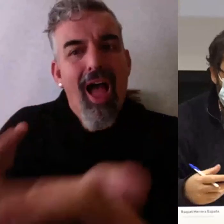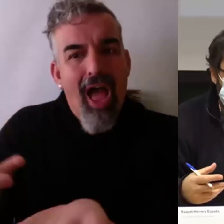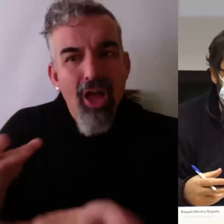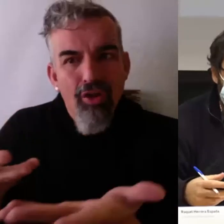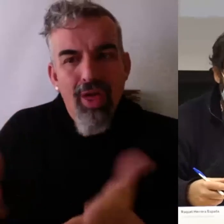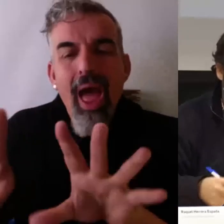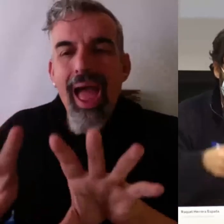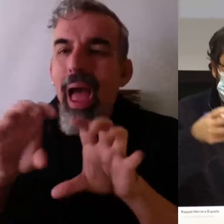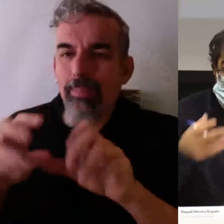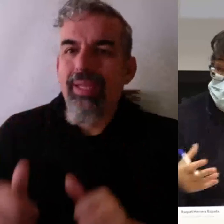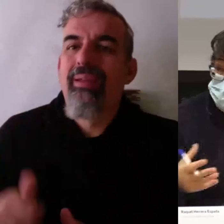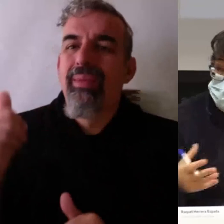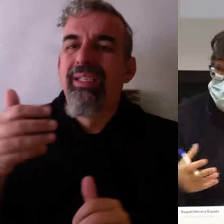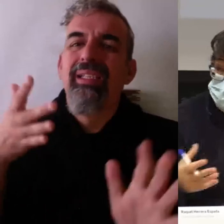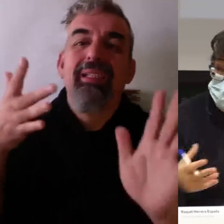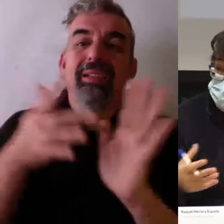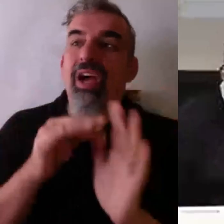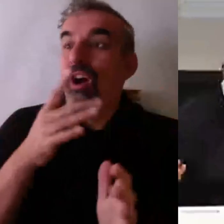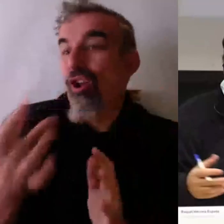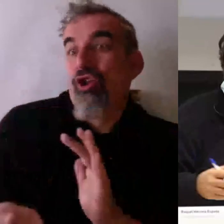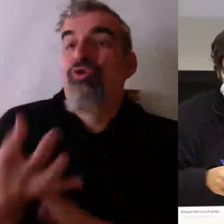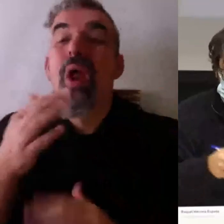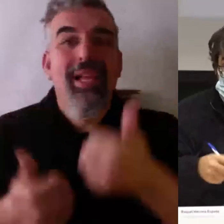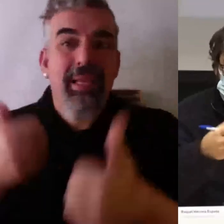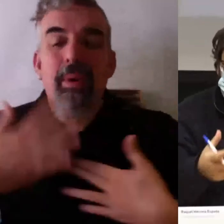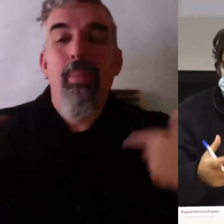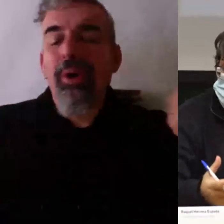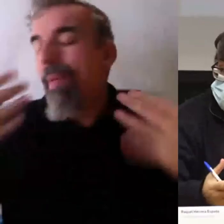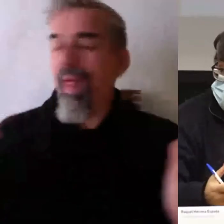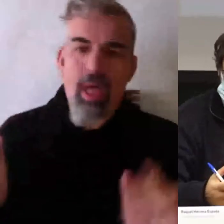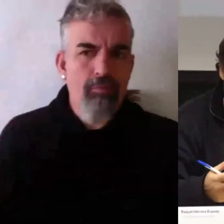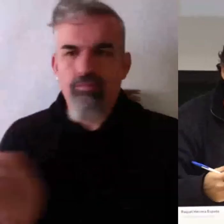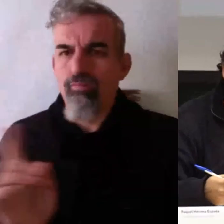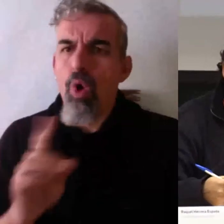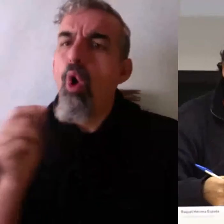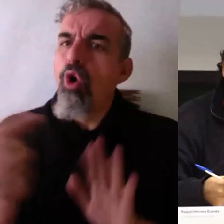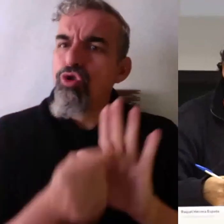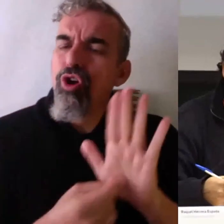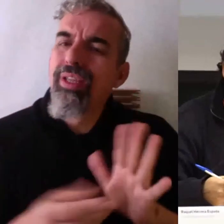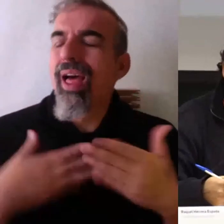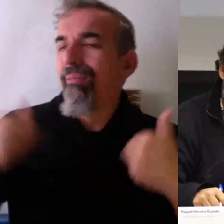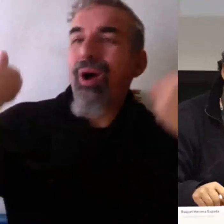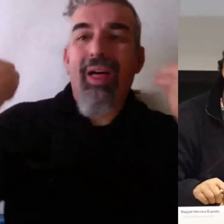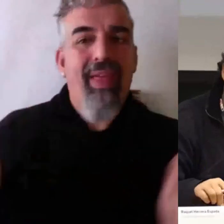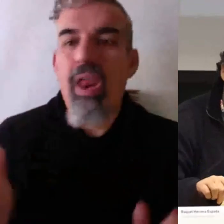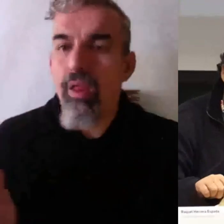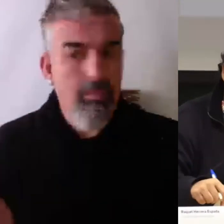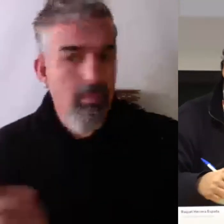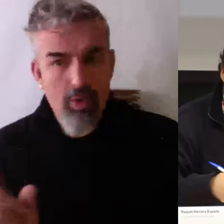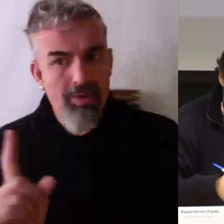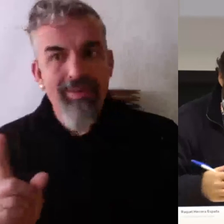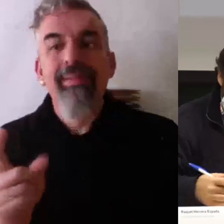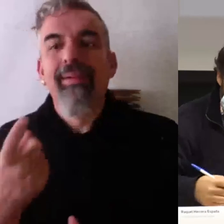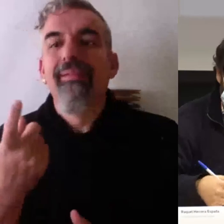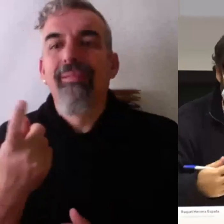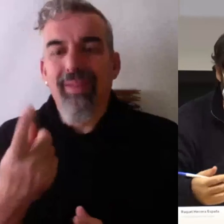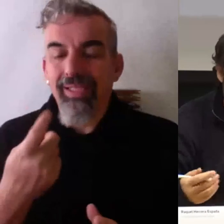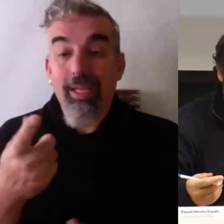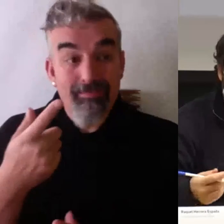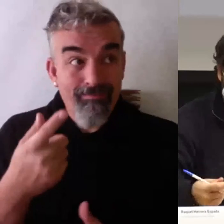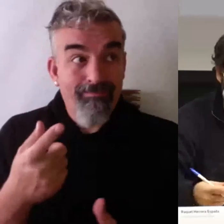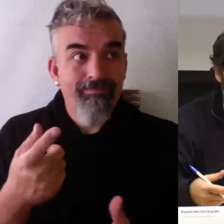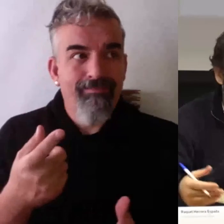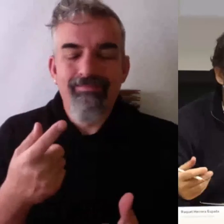No como una cosa clara de ahora de repente hago un examen, ahora de repente te pongo una nota, sino que es algo que, y claro, esto implica obligatoriamente